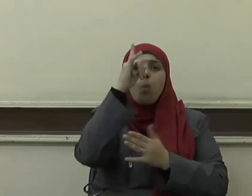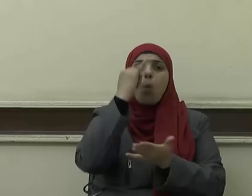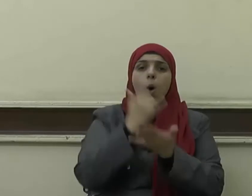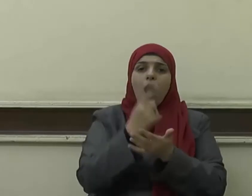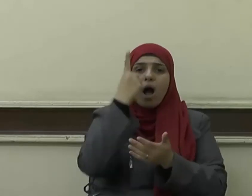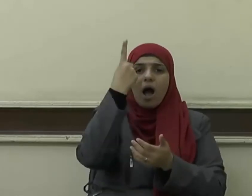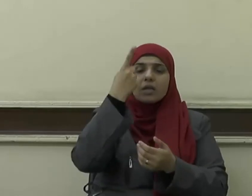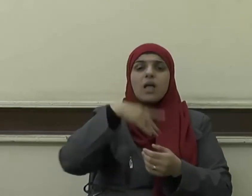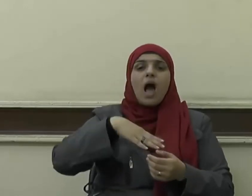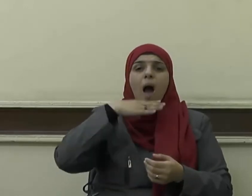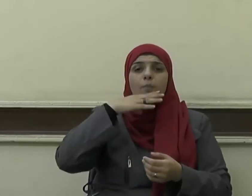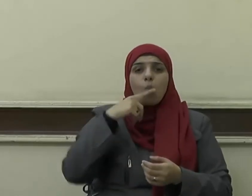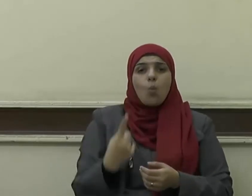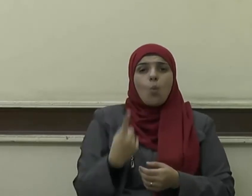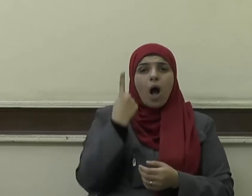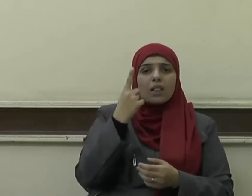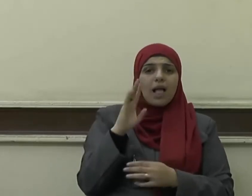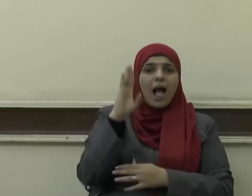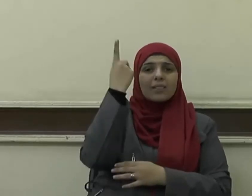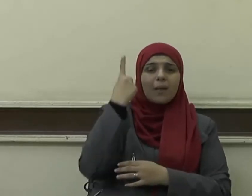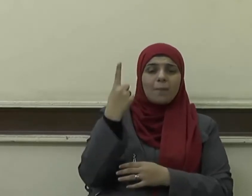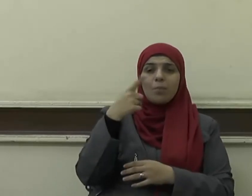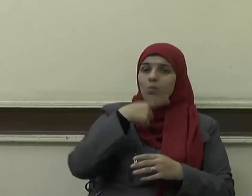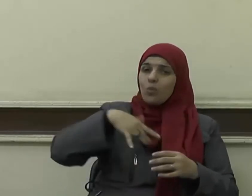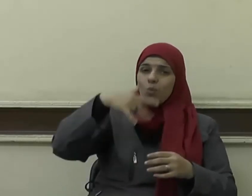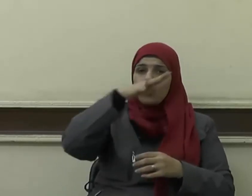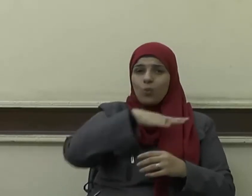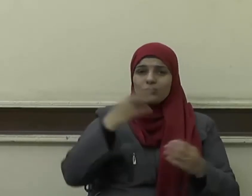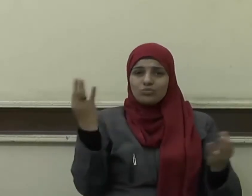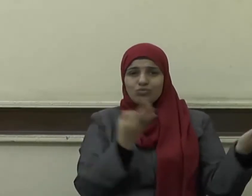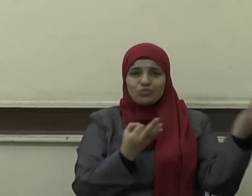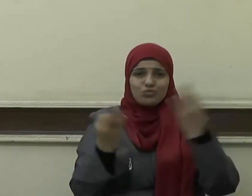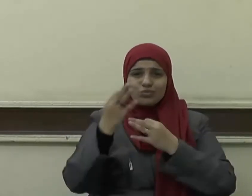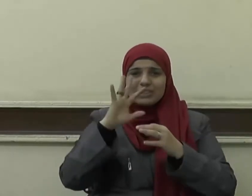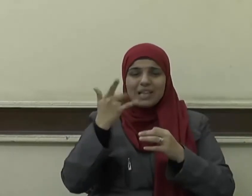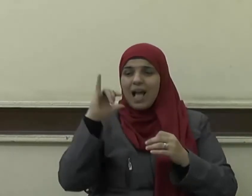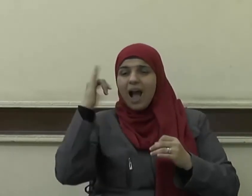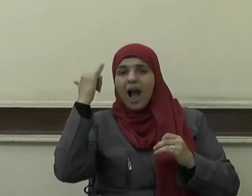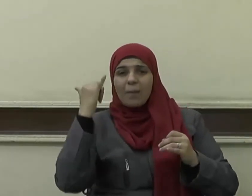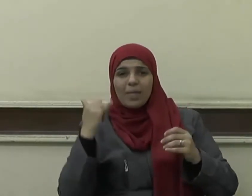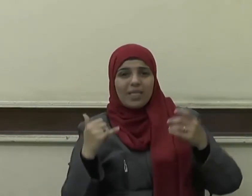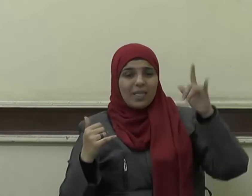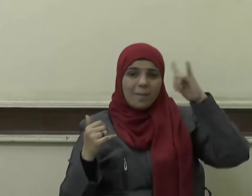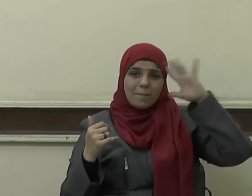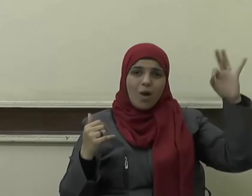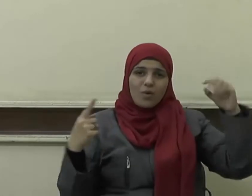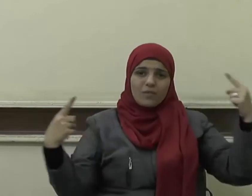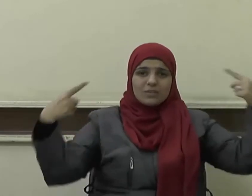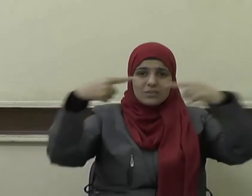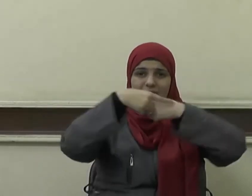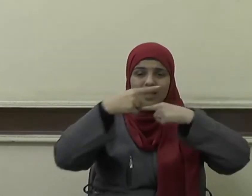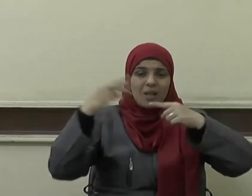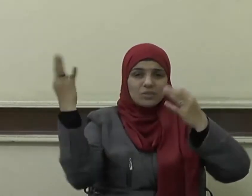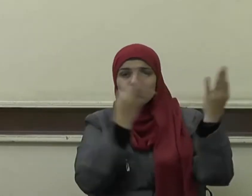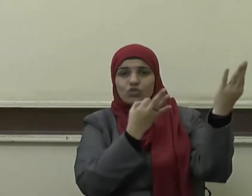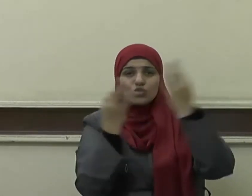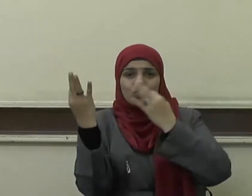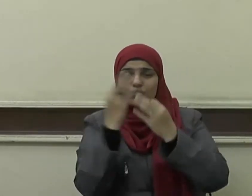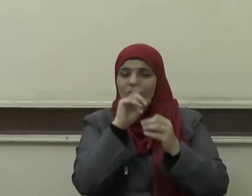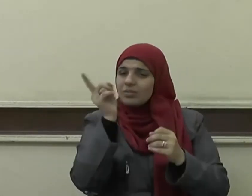وإن أباكم واحد ألا لا فضل لعربي على عجمي ولا لعجمي على